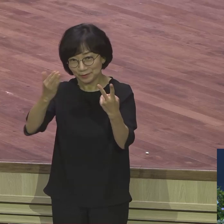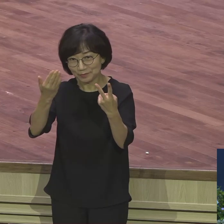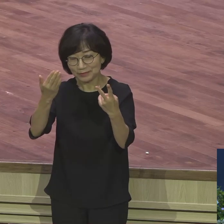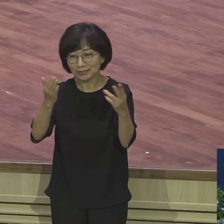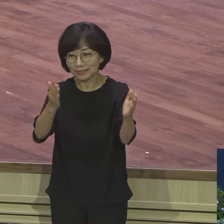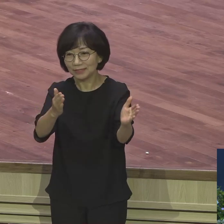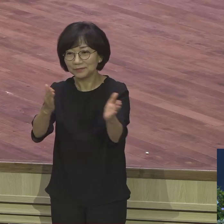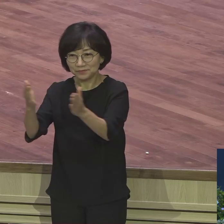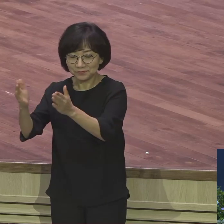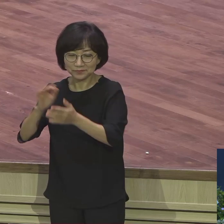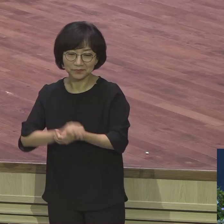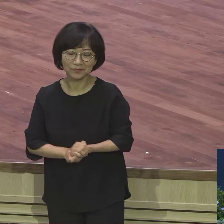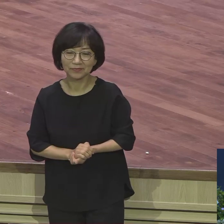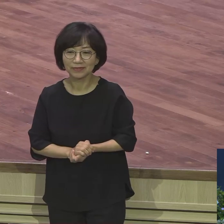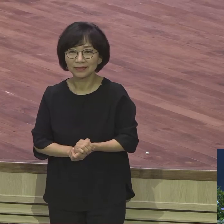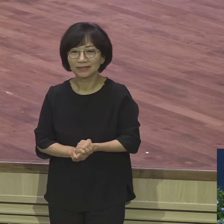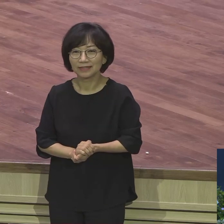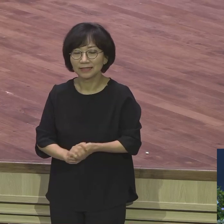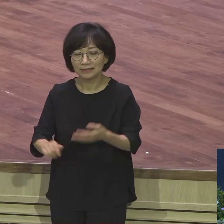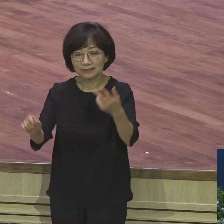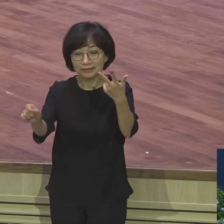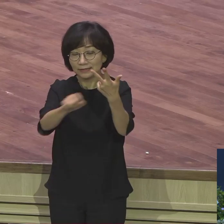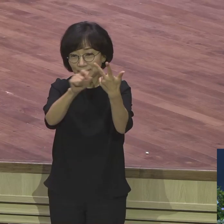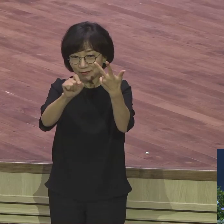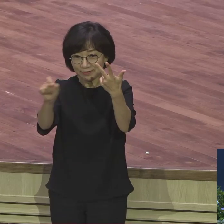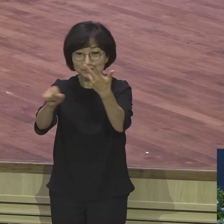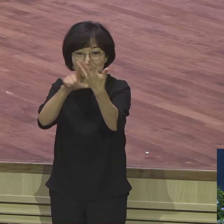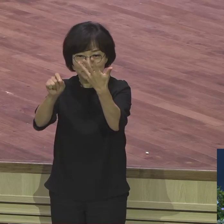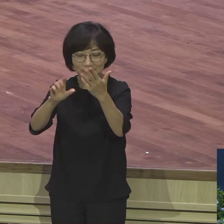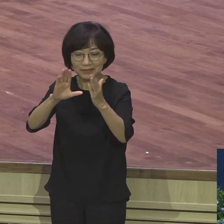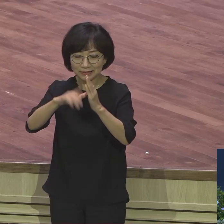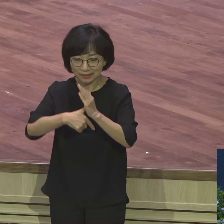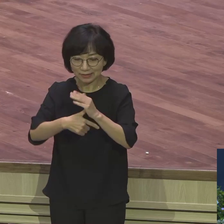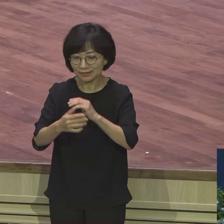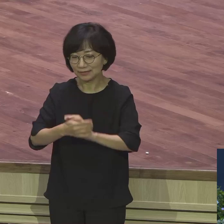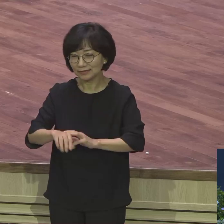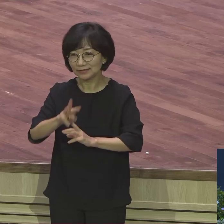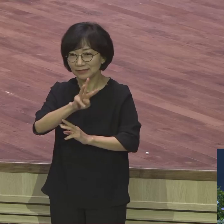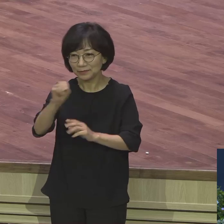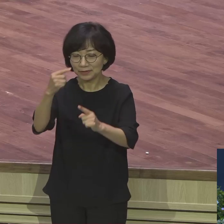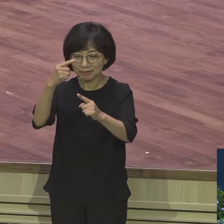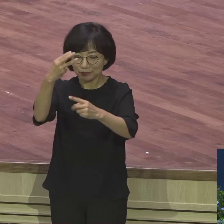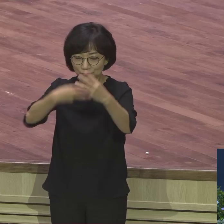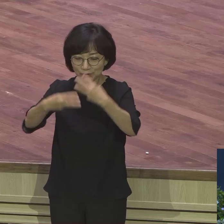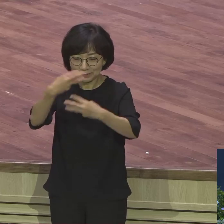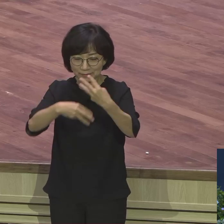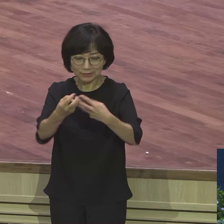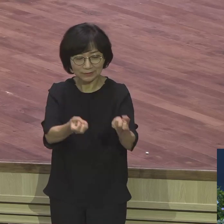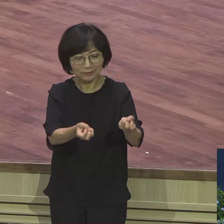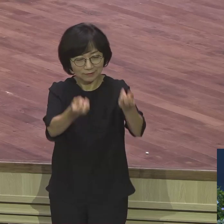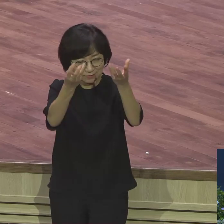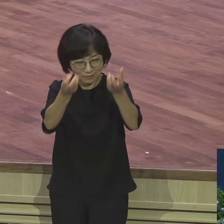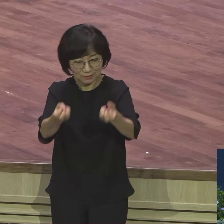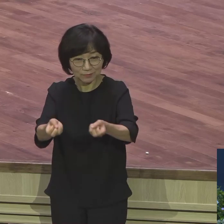부수별로 그렇게 이제 예원 랩런트 썸머 페스티벌을 진행했고 오늘 마무리하면서